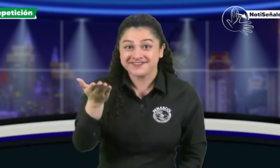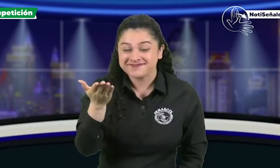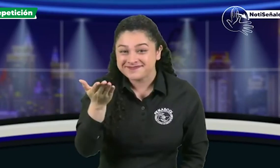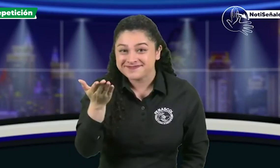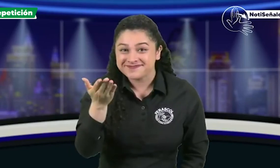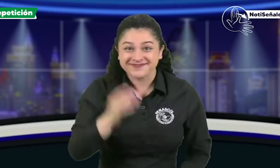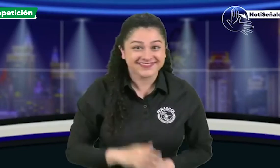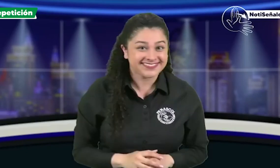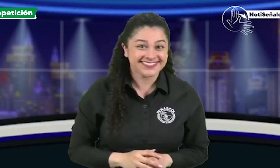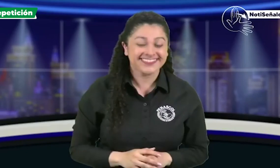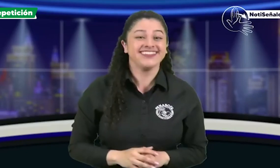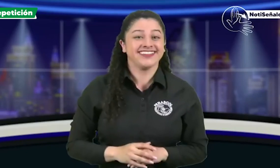Hola, Henry, ¿cómo estás?